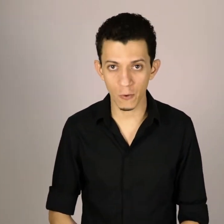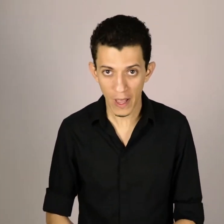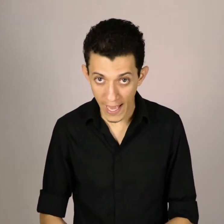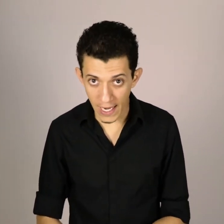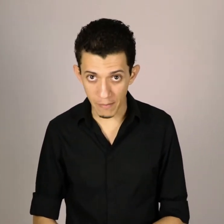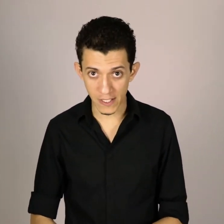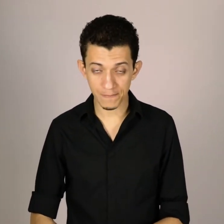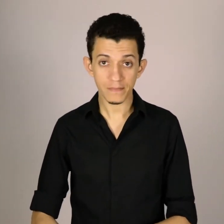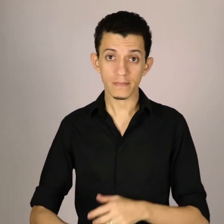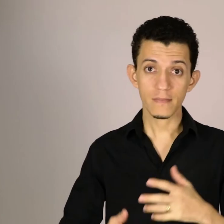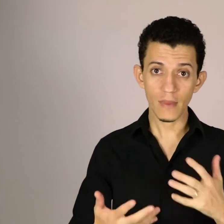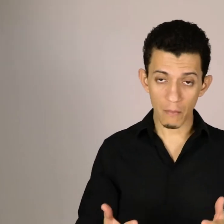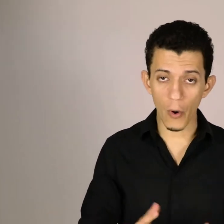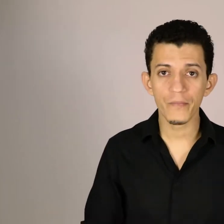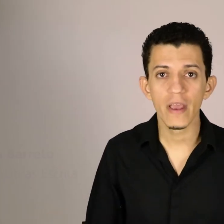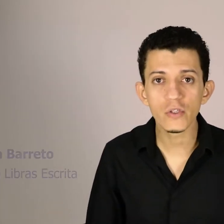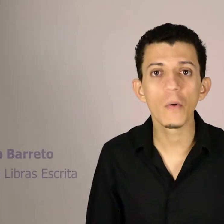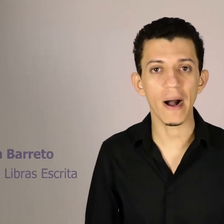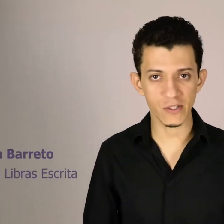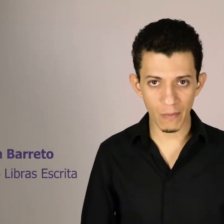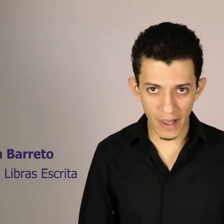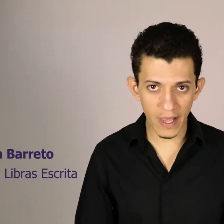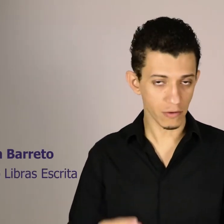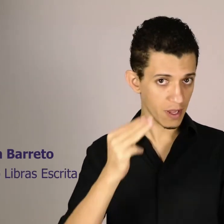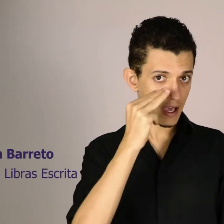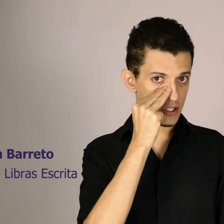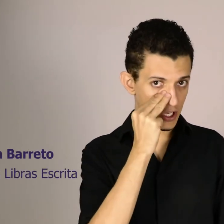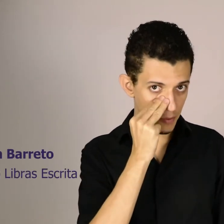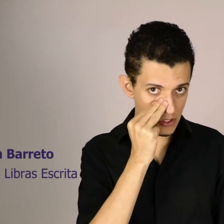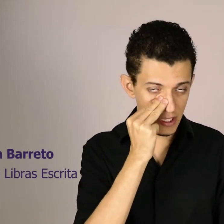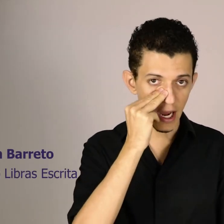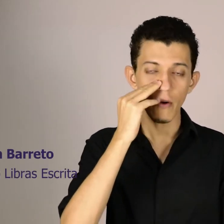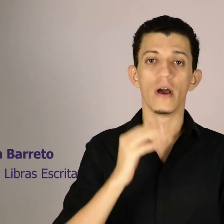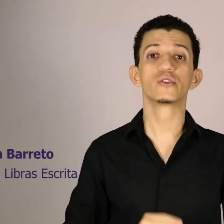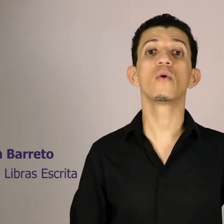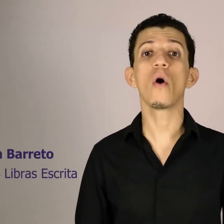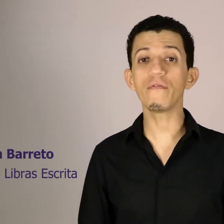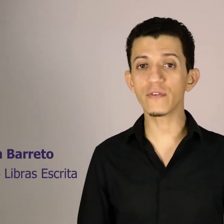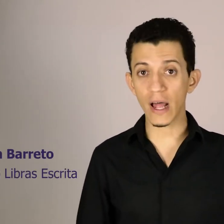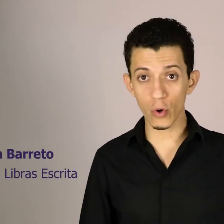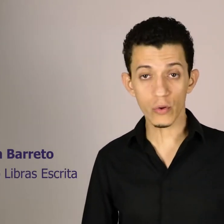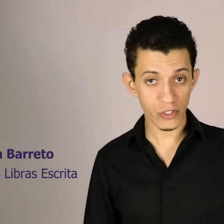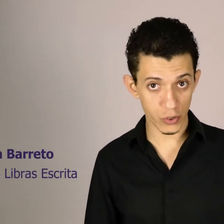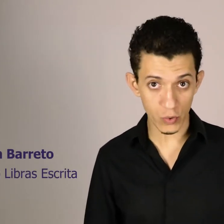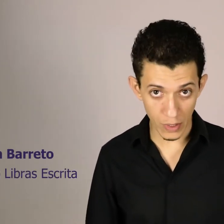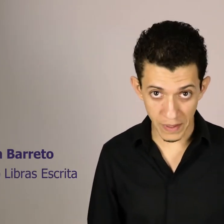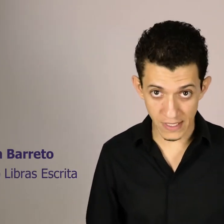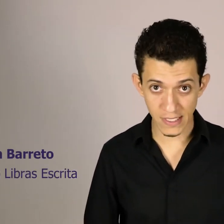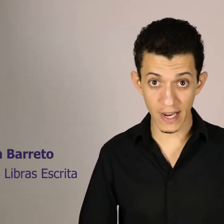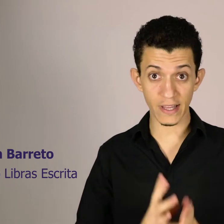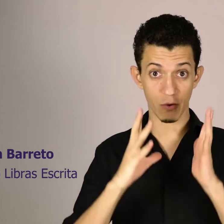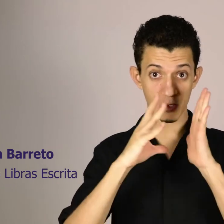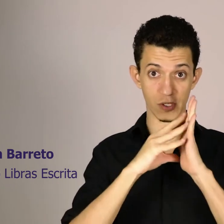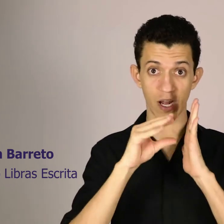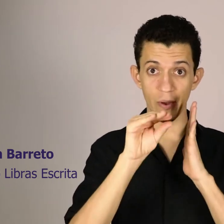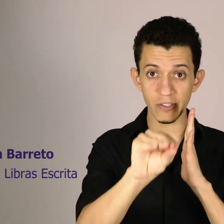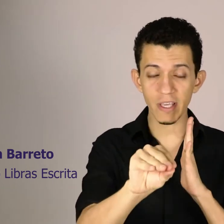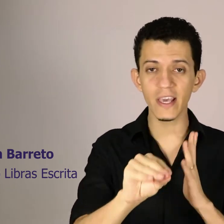em libras. Bom, eu sou o Márcio Sombarreto, esse aqui é meu sinal. Sou co-fundador do Instituto Libras Escrita, cujo sinal é este aqui.